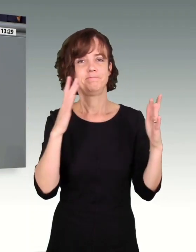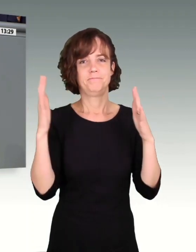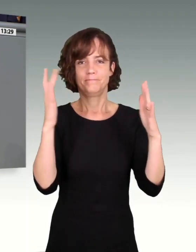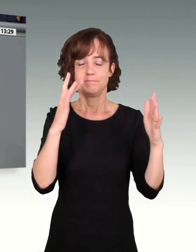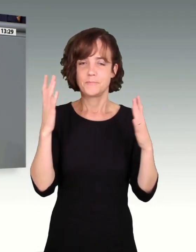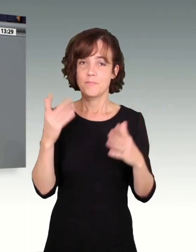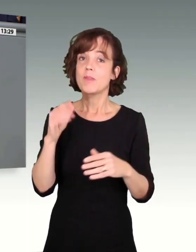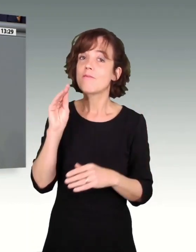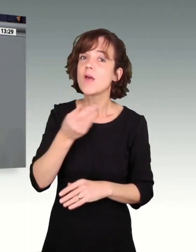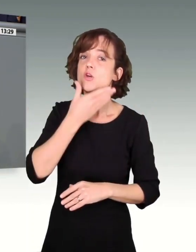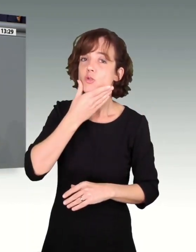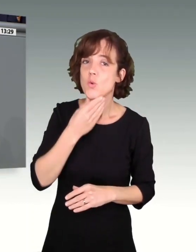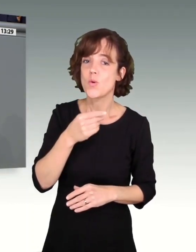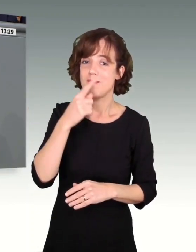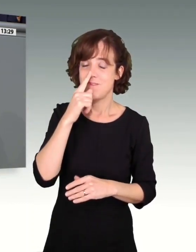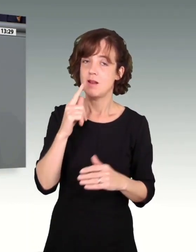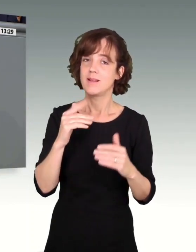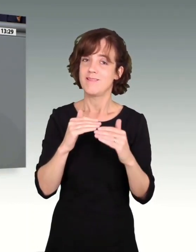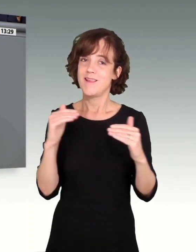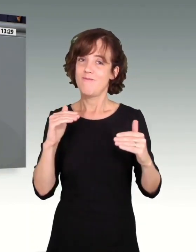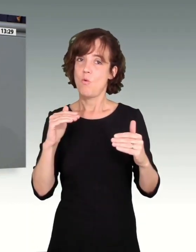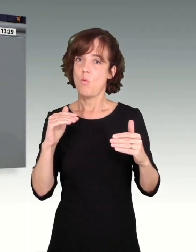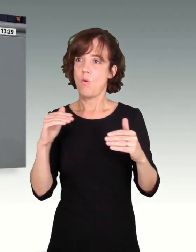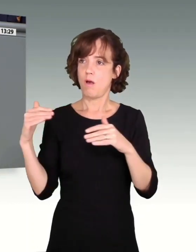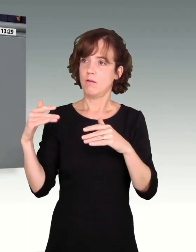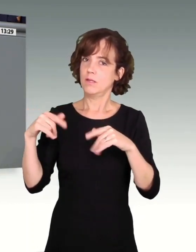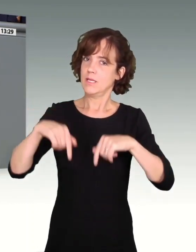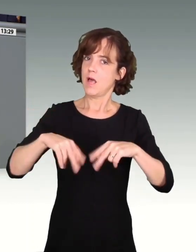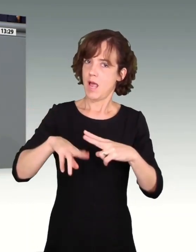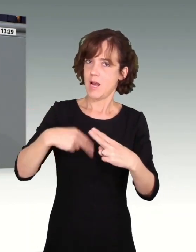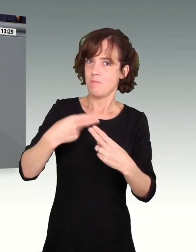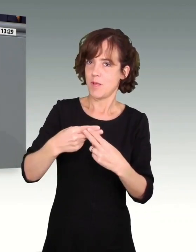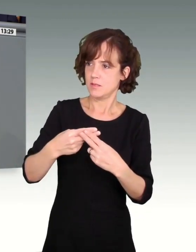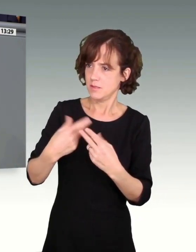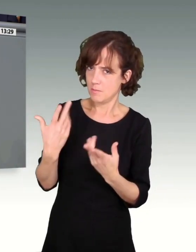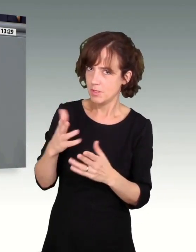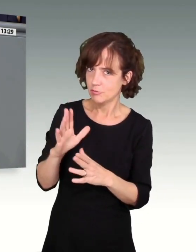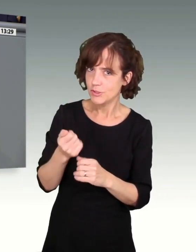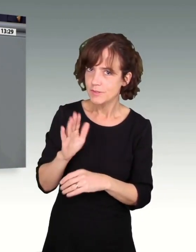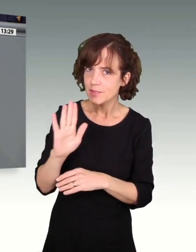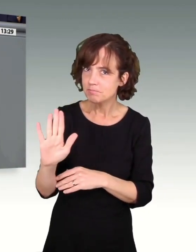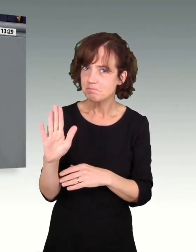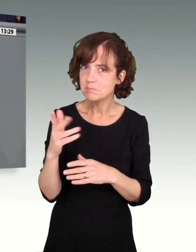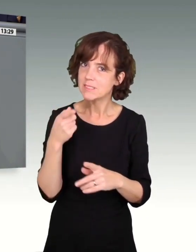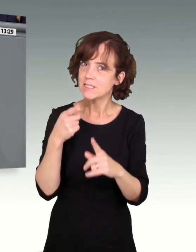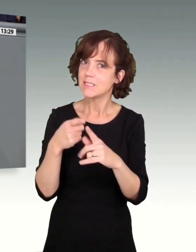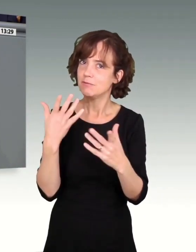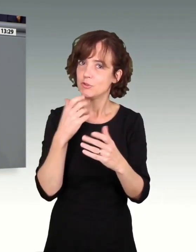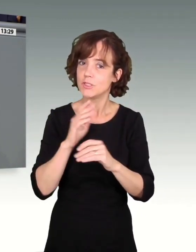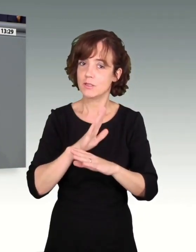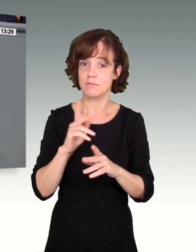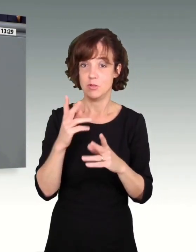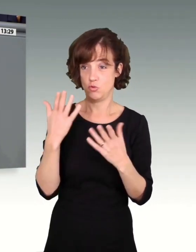Es wäre schön, wenn Sie auf dem Niveau dieses Hauses mal ankommen würden, aber ich glaube, das ist offenbar gar nicht Ihr Anliegen. Sie führen eigentlich